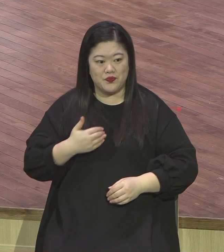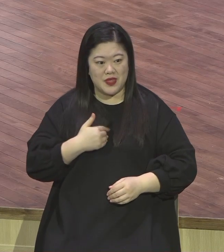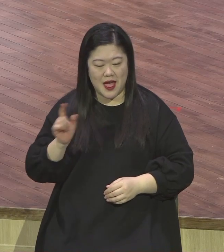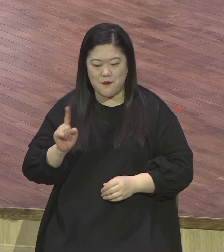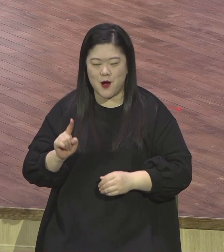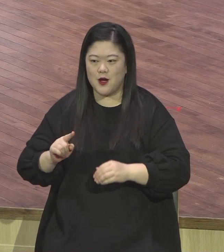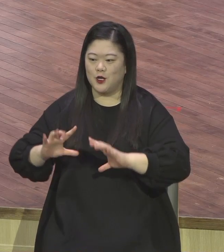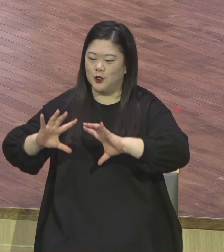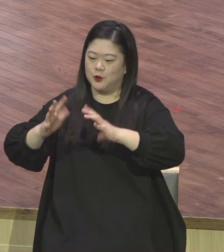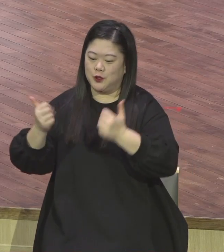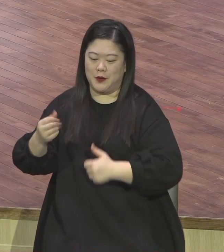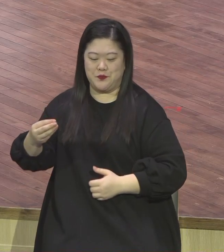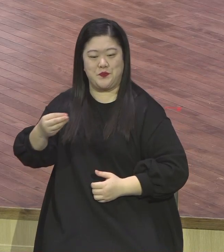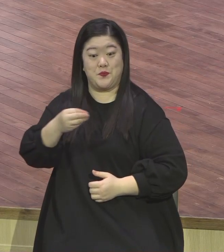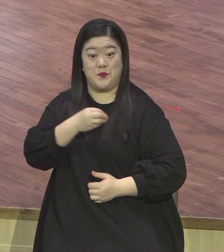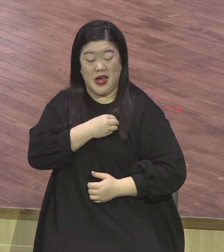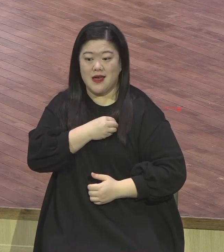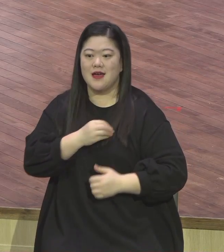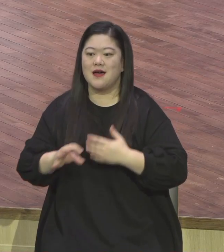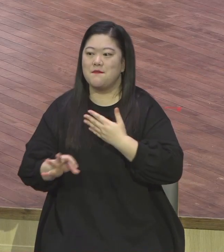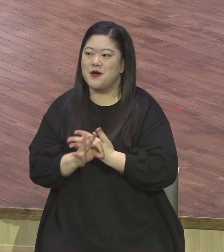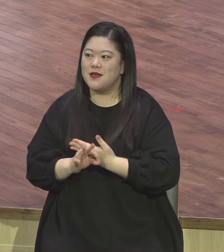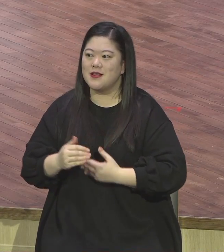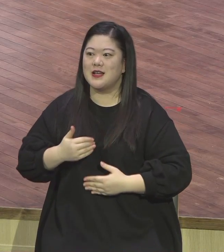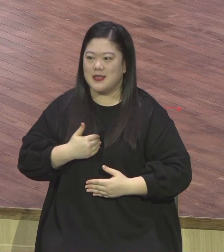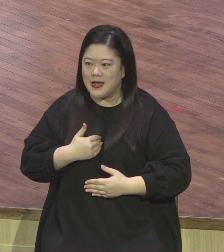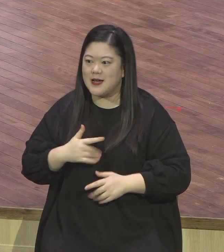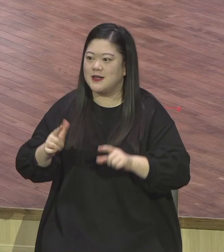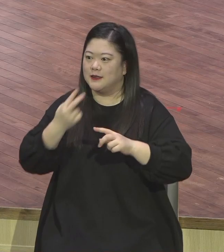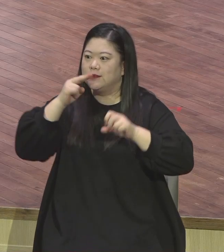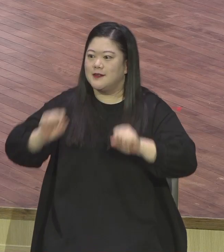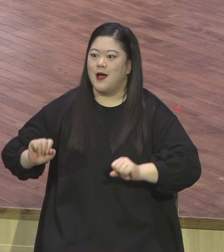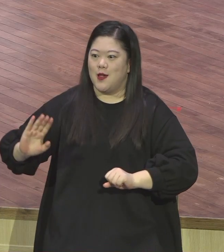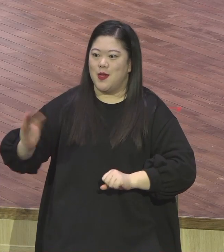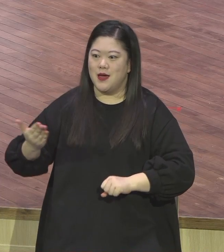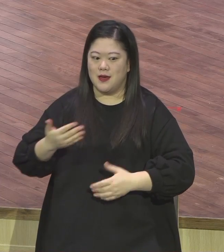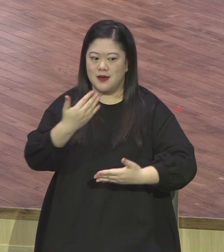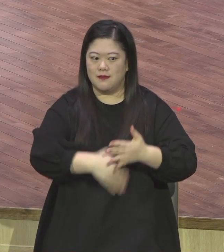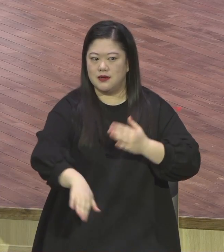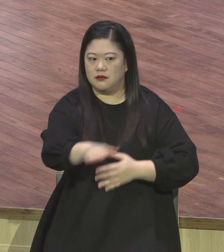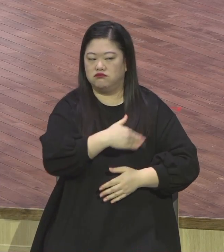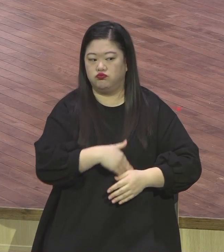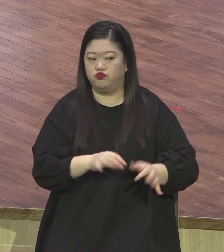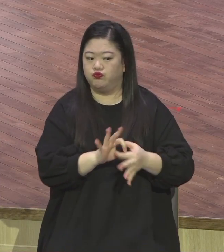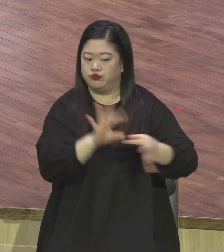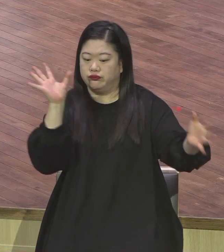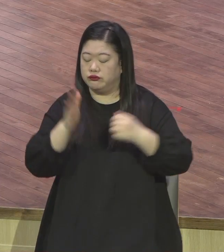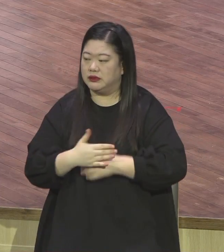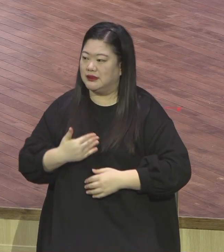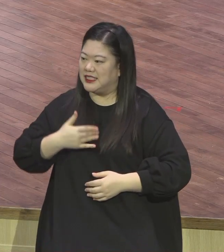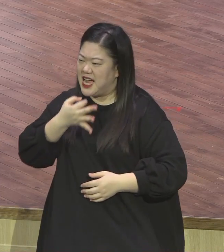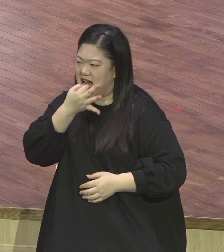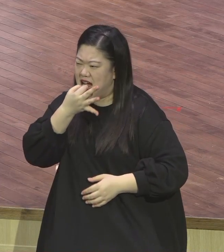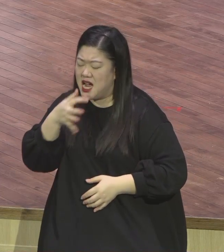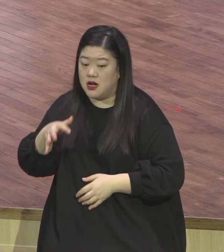상대방을 무너뜨려야 자기가 산다는 그러한 지극히 이기적인 이런